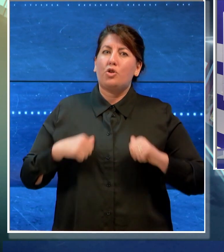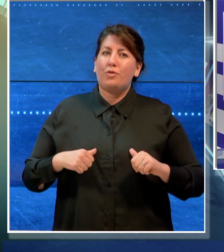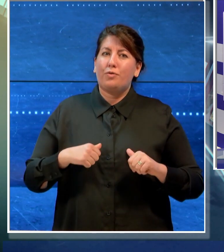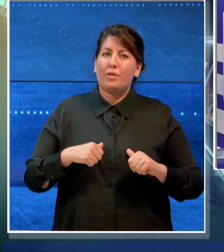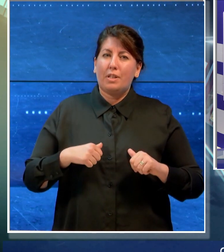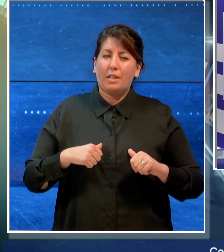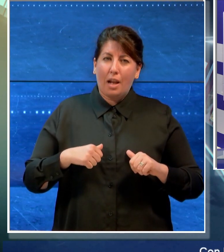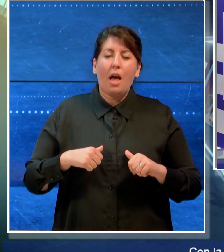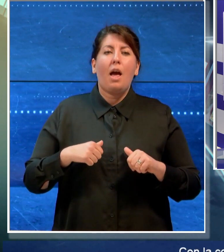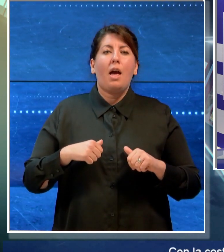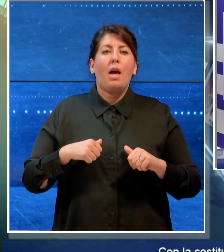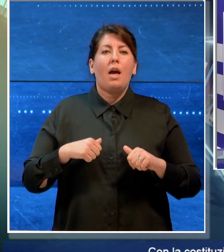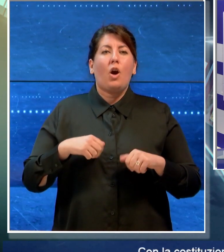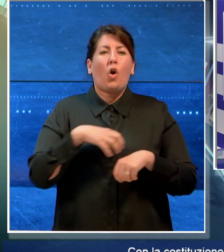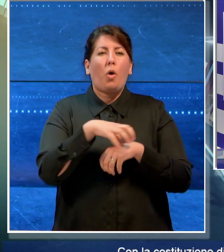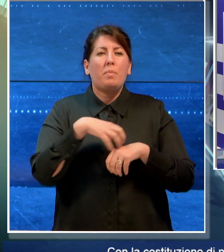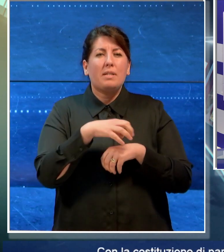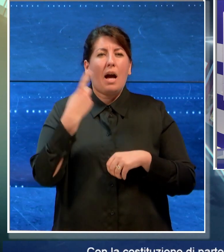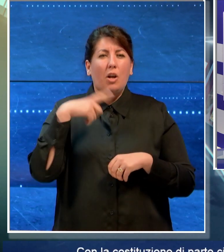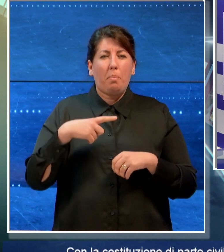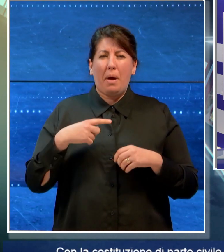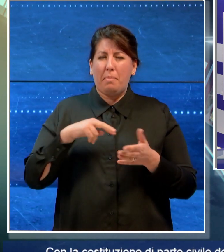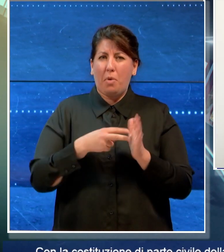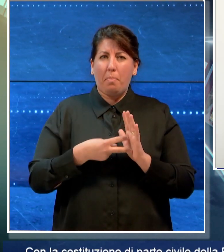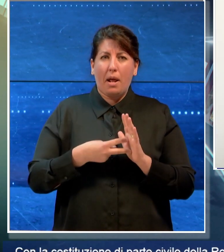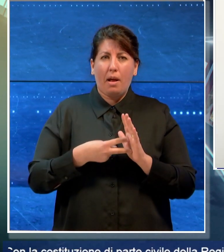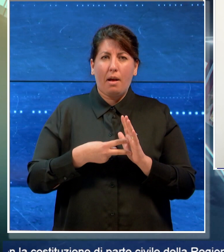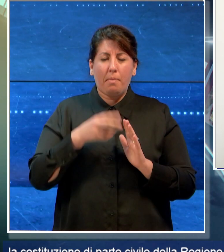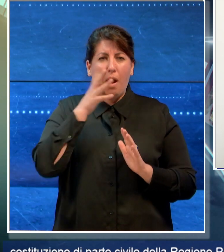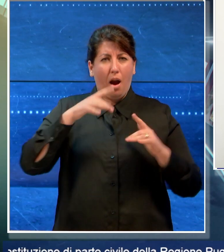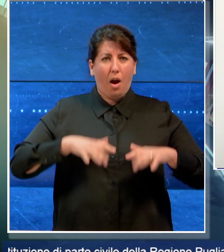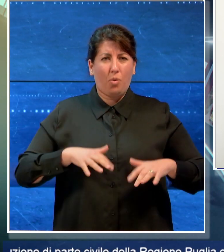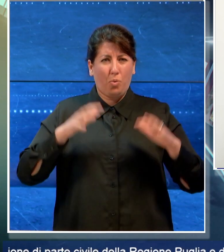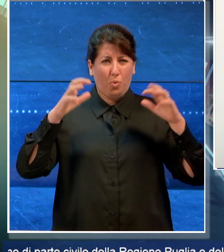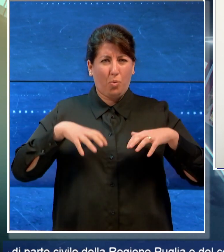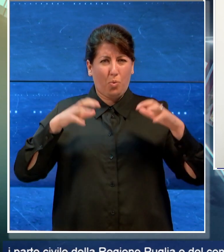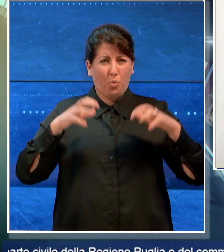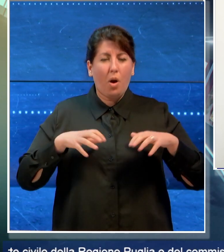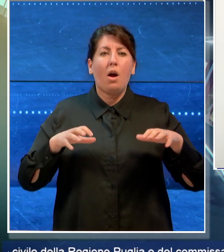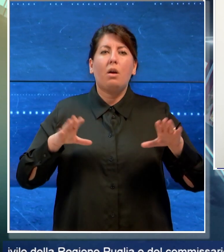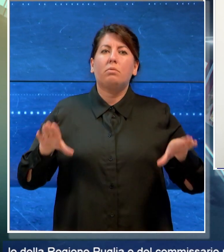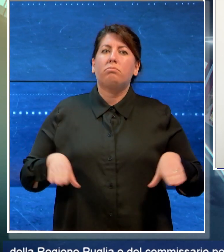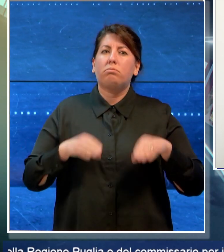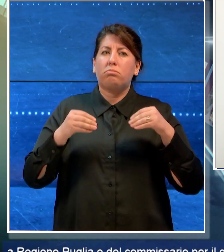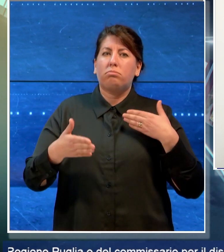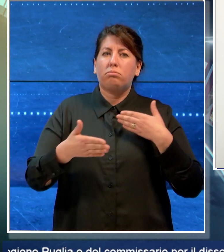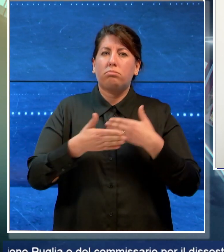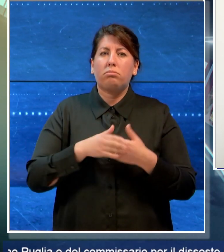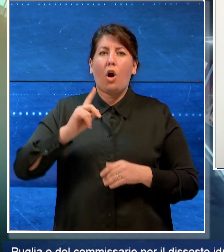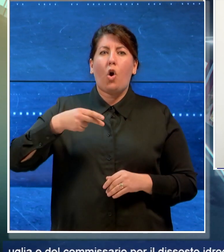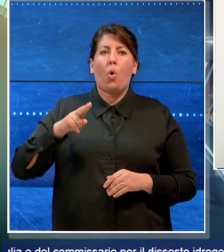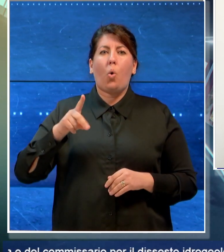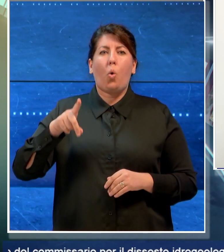Commissario per il dissesto idrogeologico è cominciata, dinanzi al GUP del